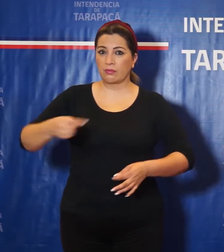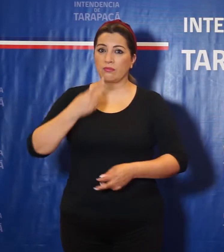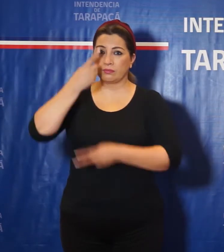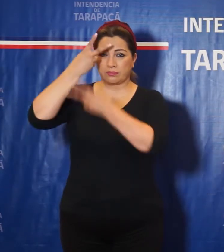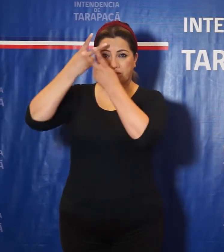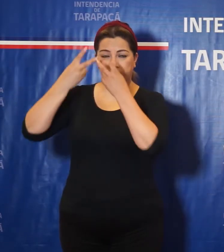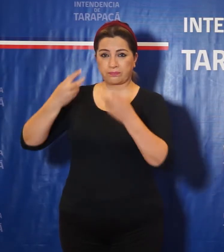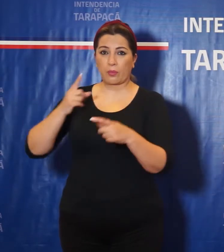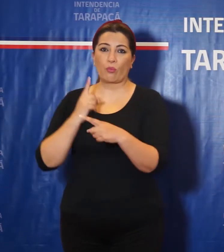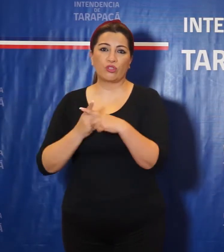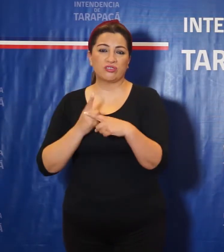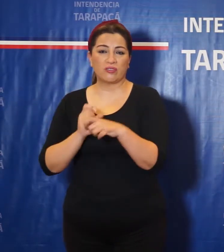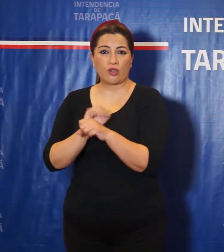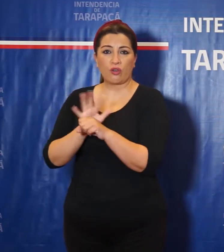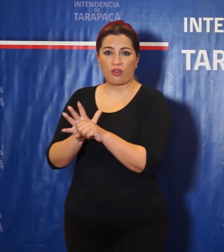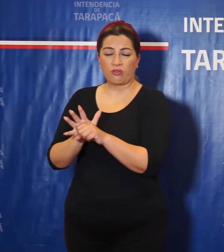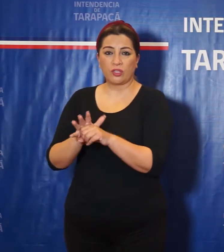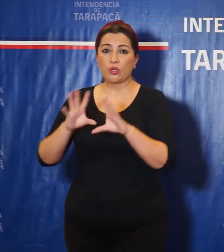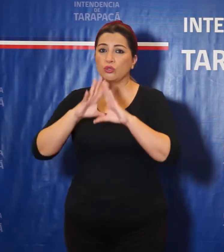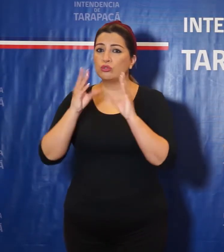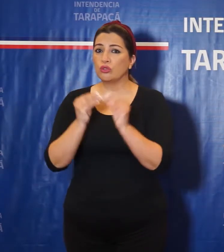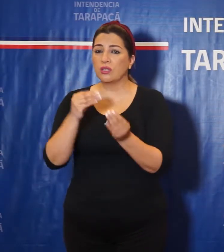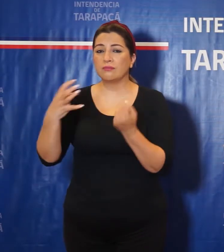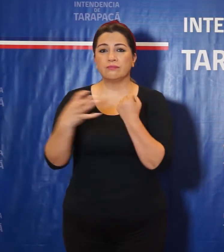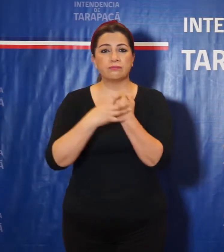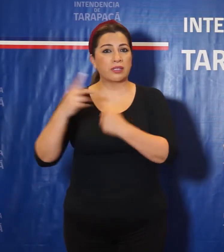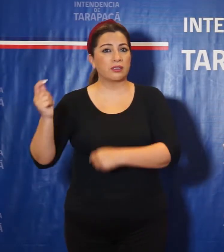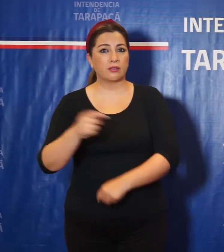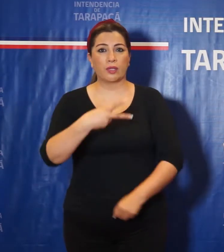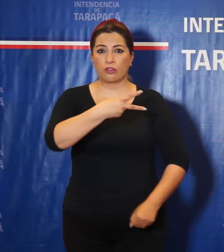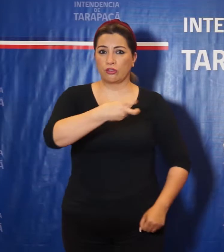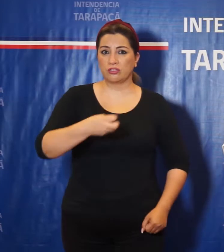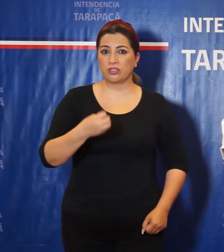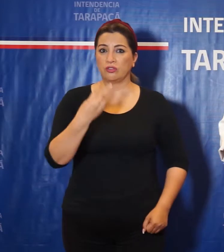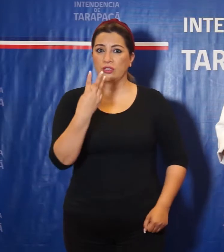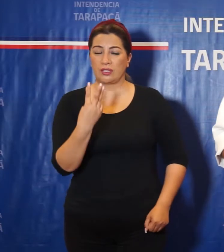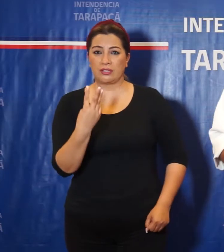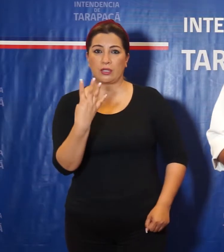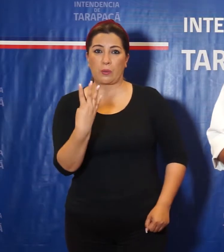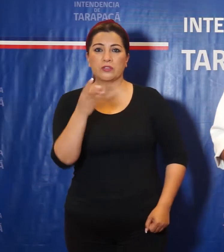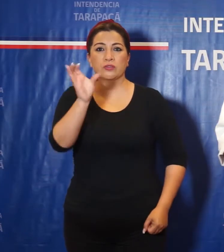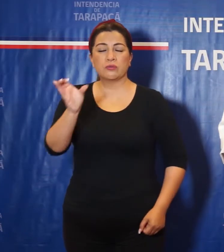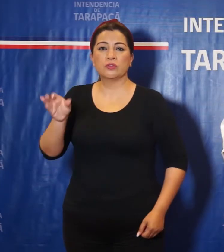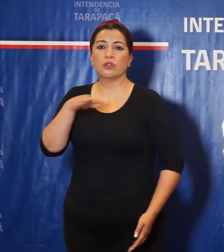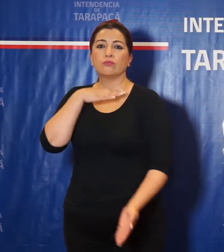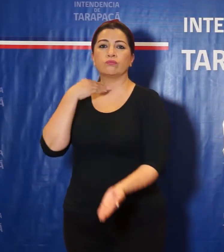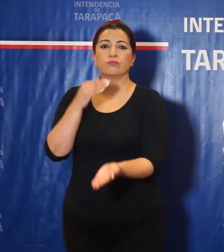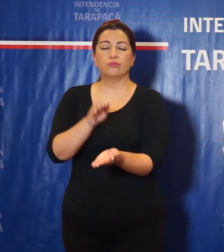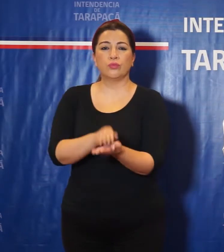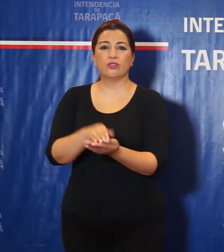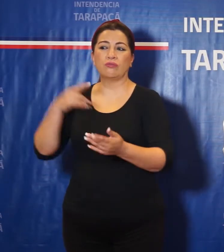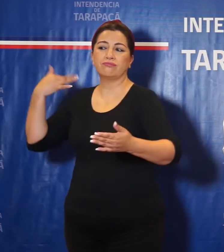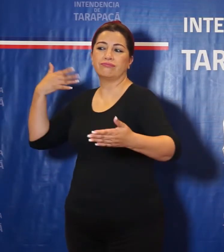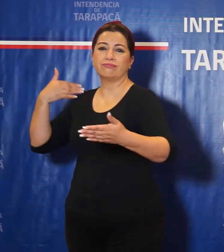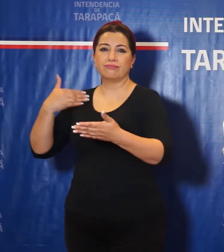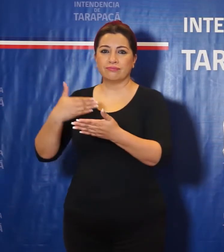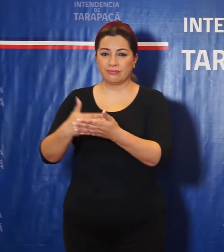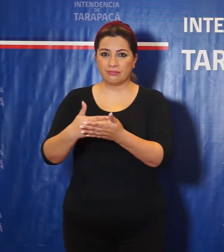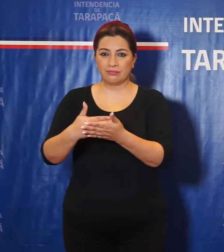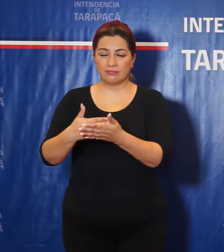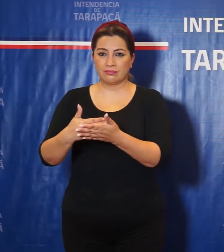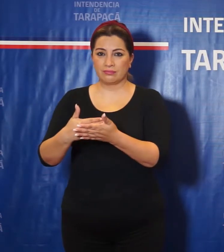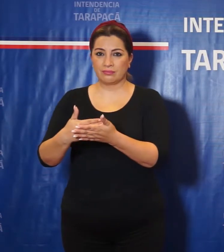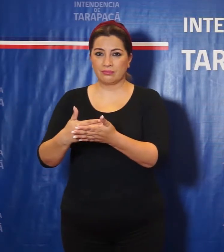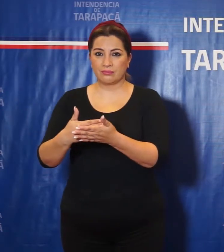COVID positivo. Totalizando la región de Tarapacá, 234 personas desde que inició la pandemia que han